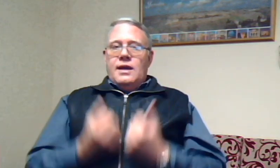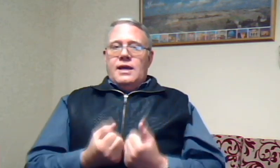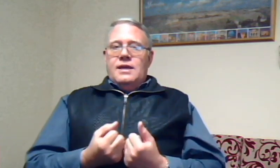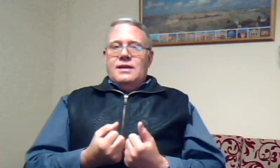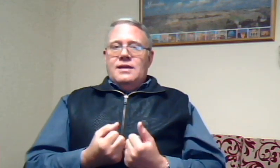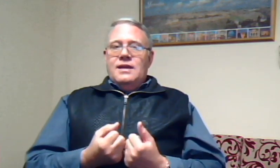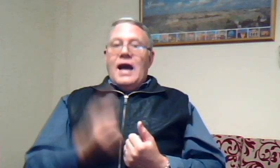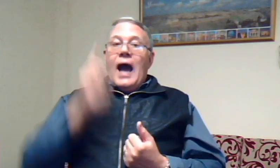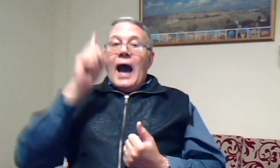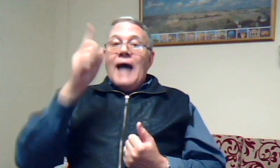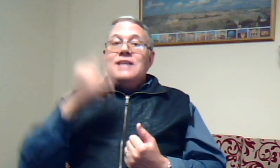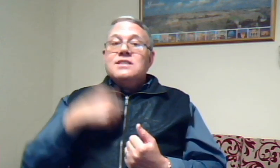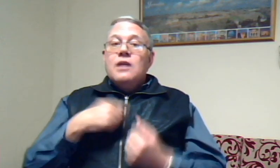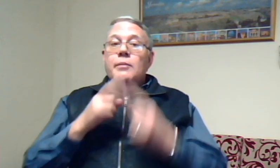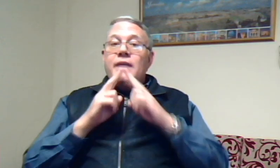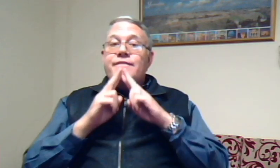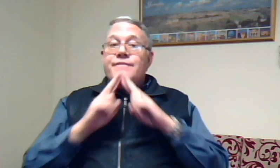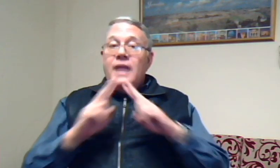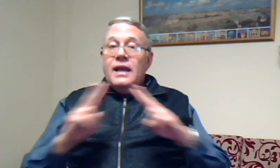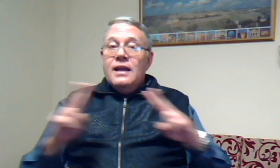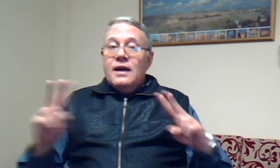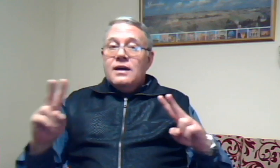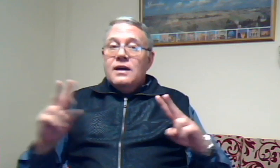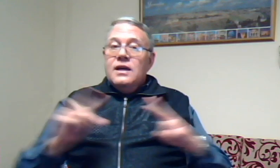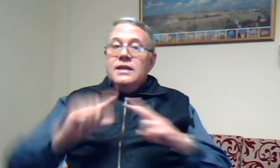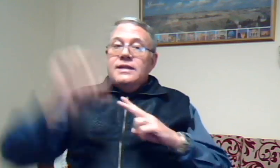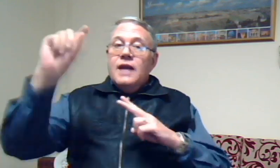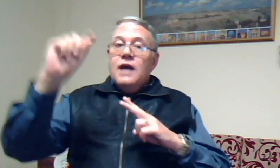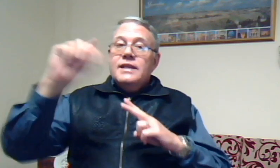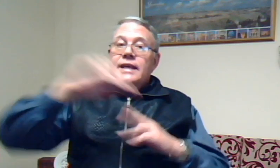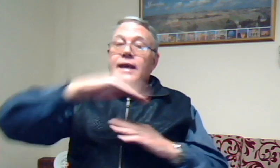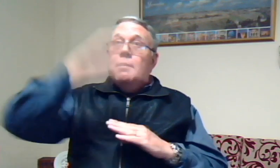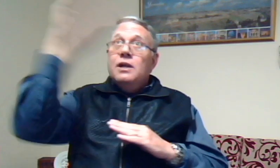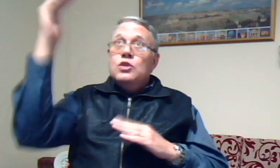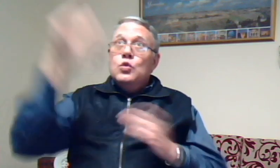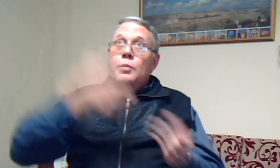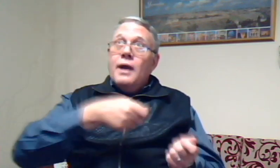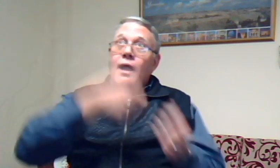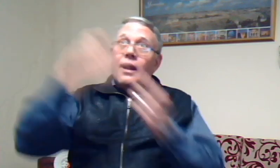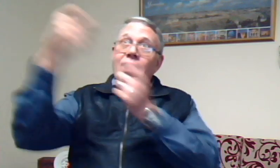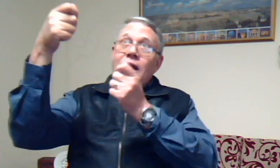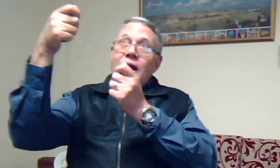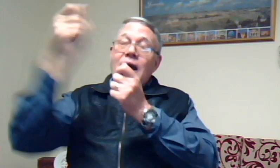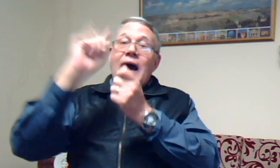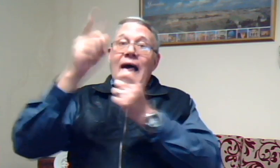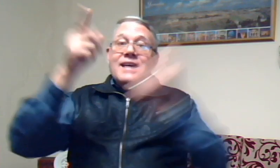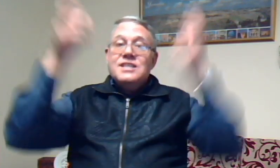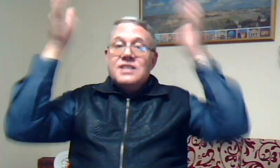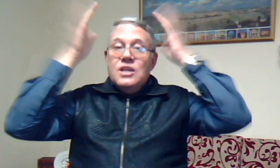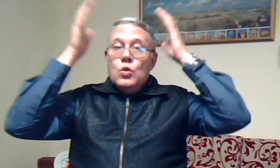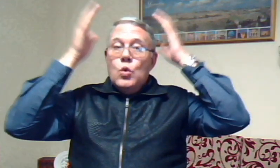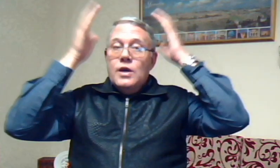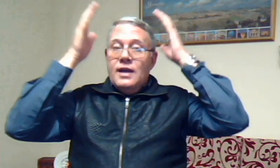Hy sal my veilig Na die hemel toebring Hy is die koning